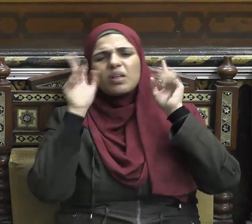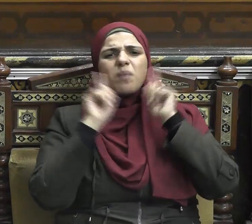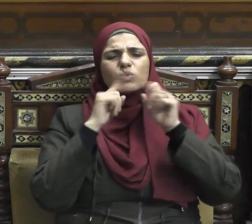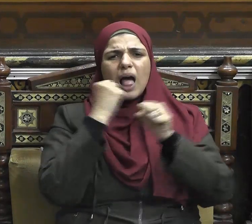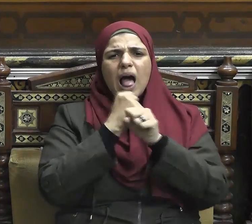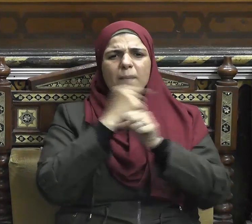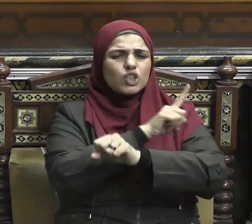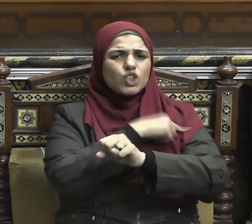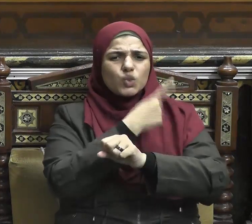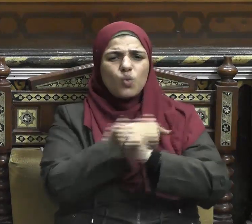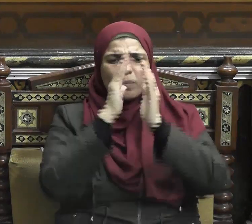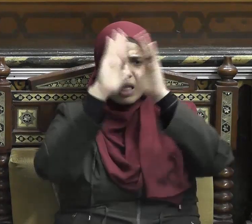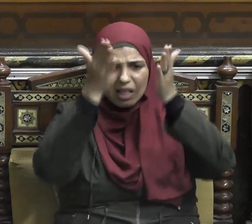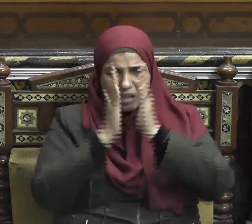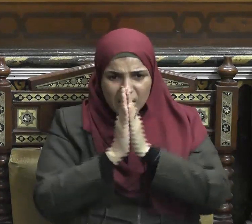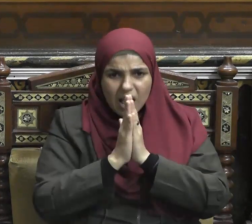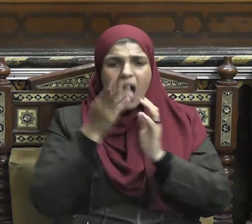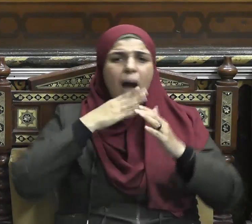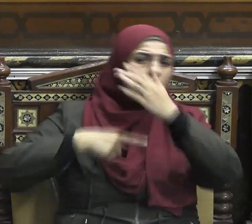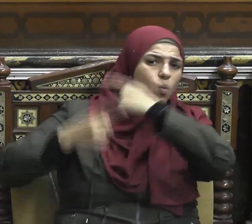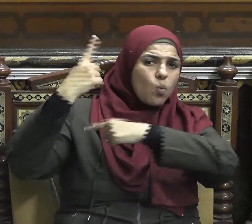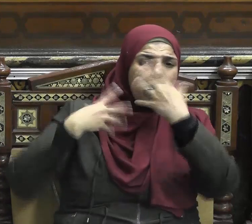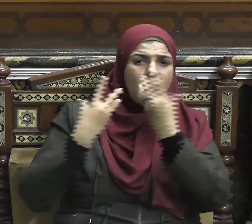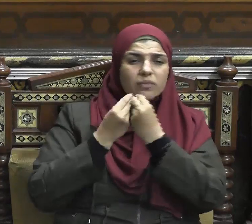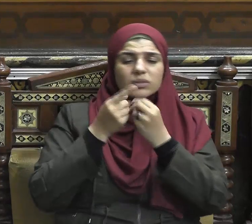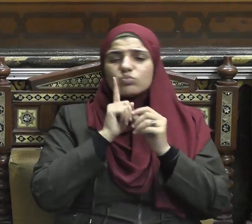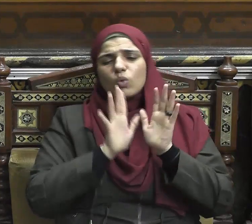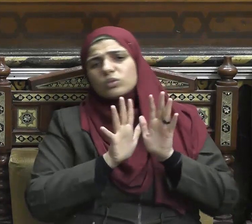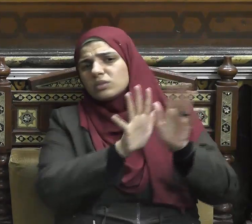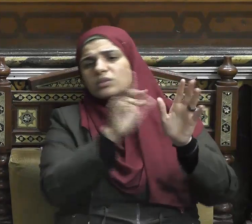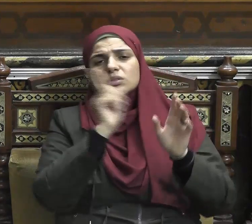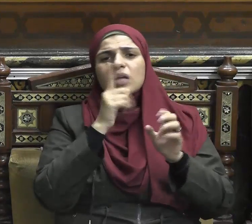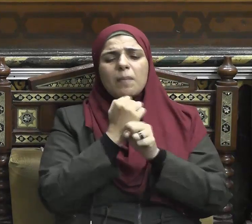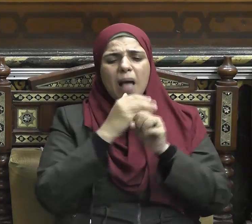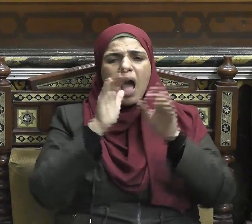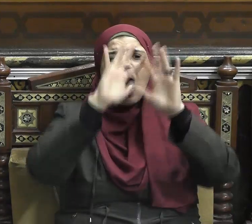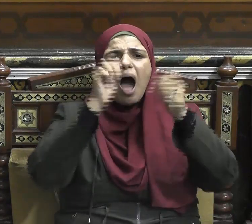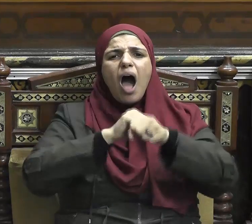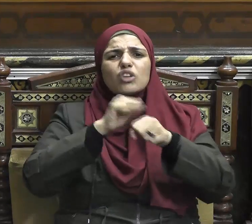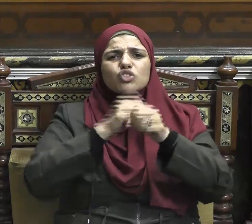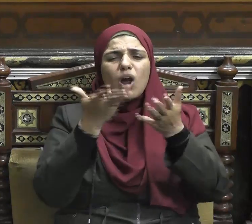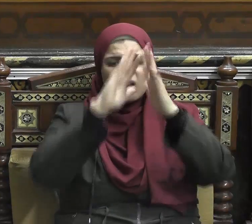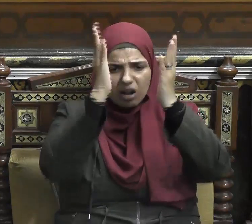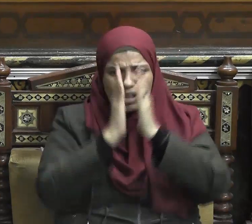تعالى إلينا رسولا منا نعرف نسبه وصدقه